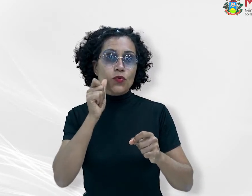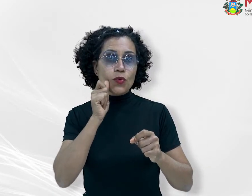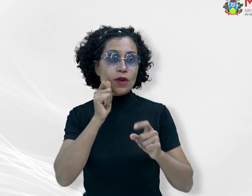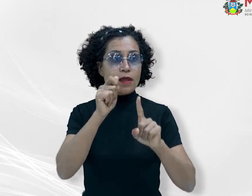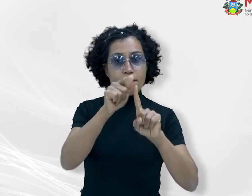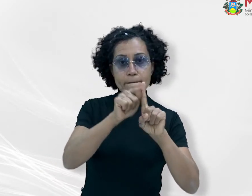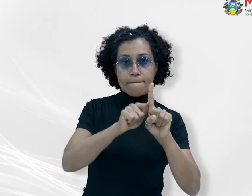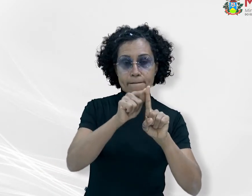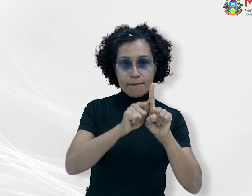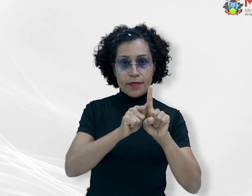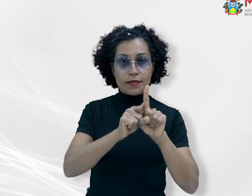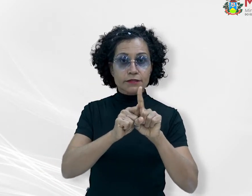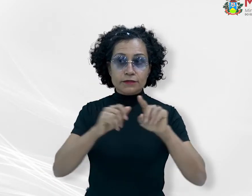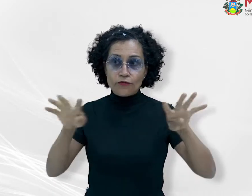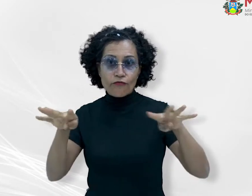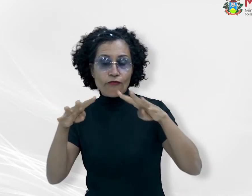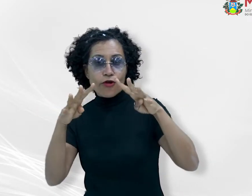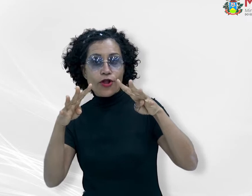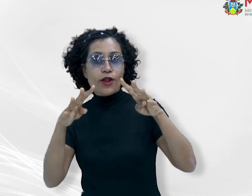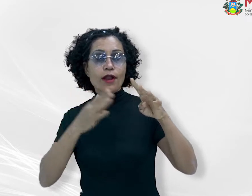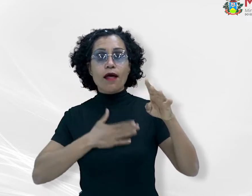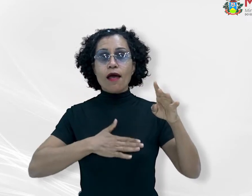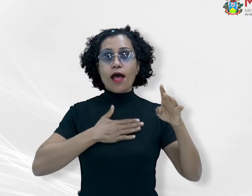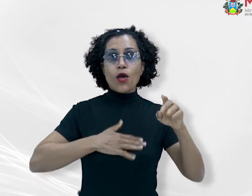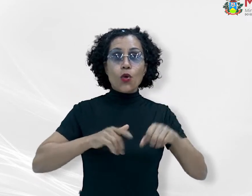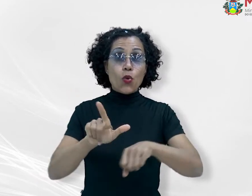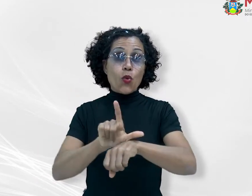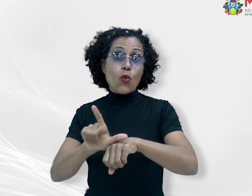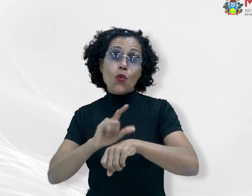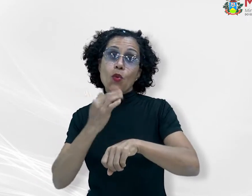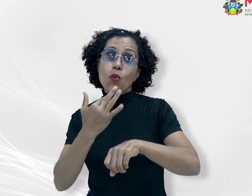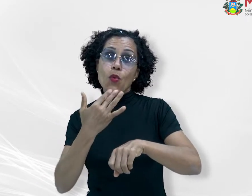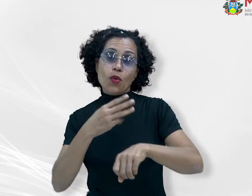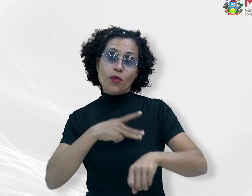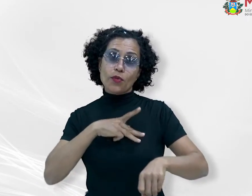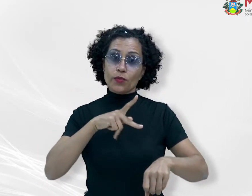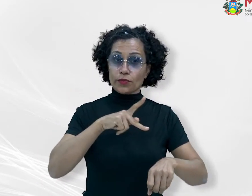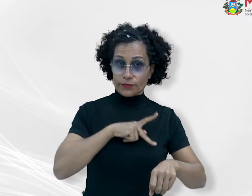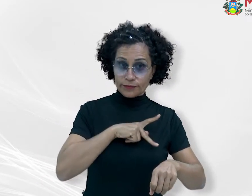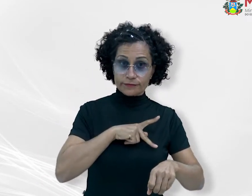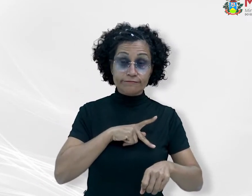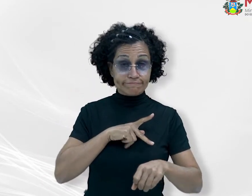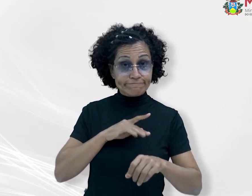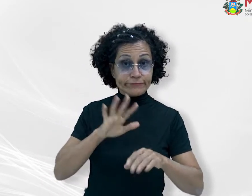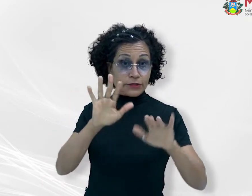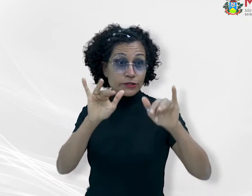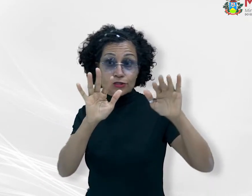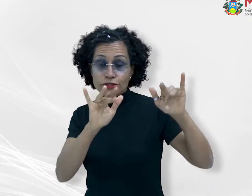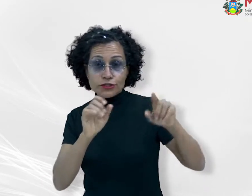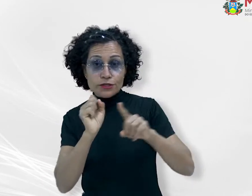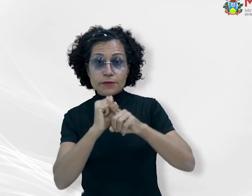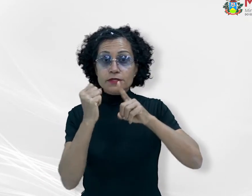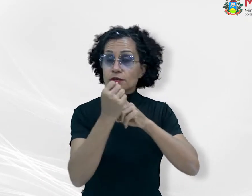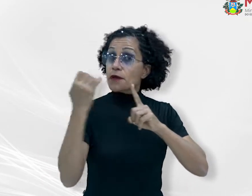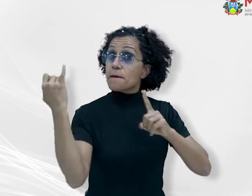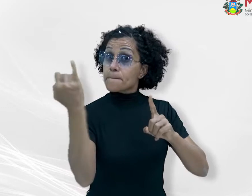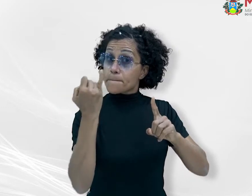olhares estão voltados ao movimento Agosto Lilás, o Ministério Público do Estado de Mato Grosso chama a atenção para a importância do